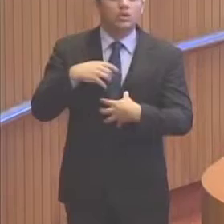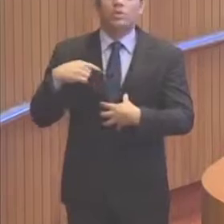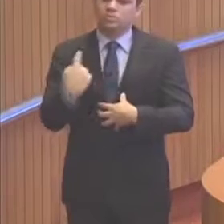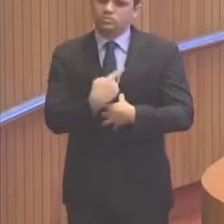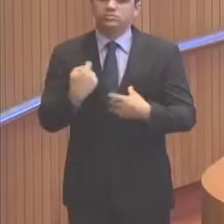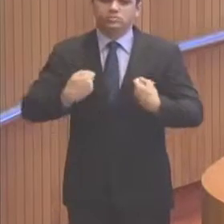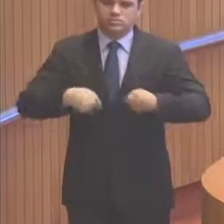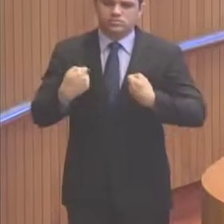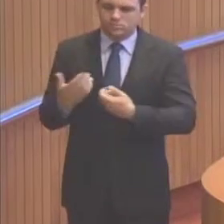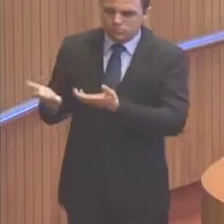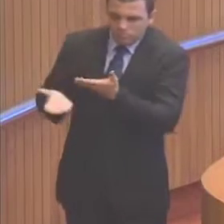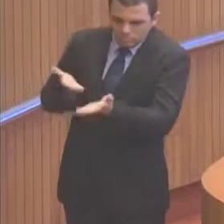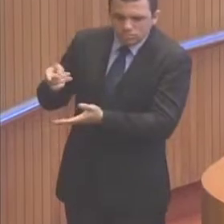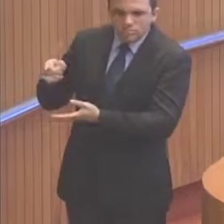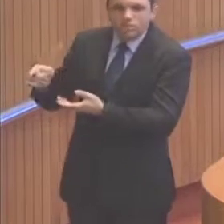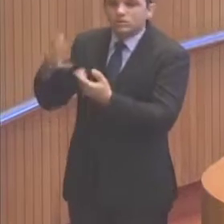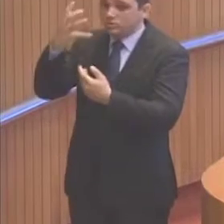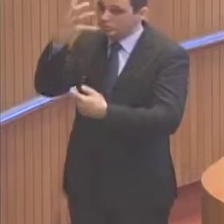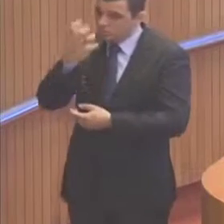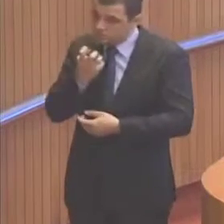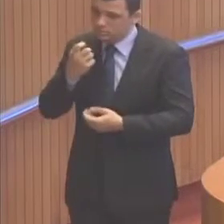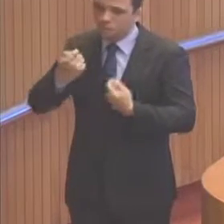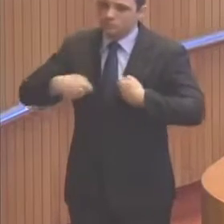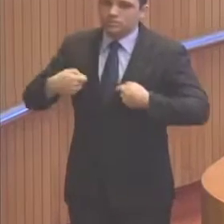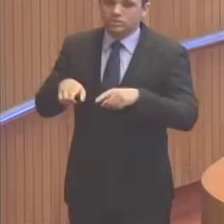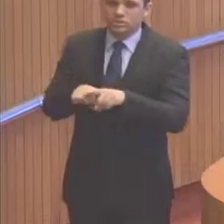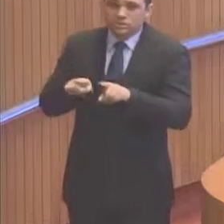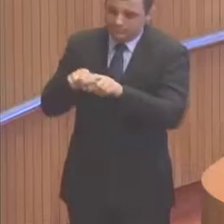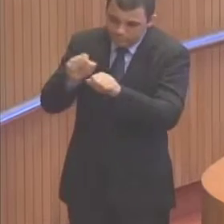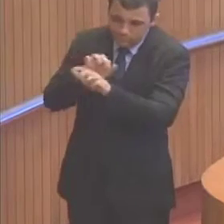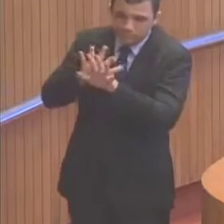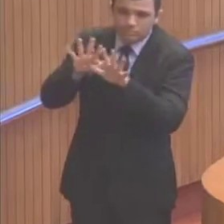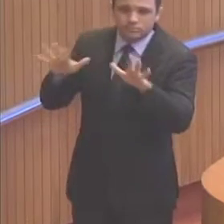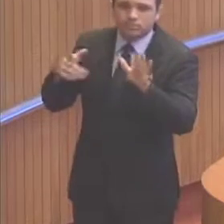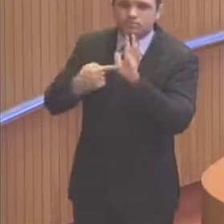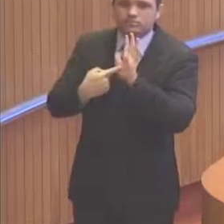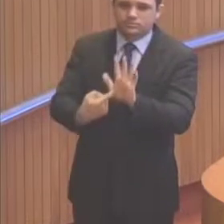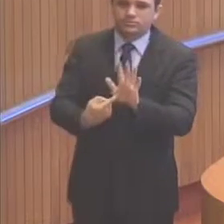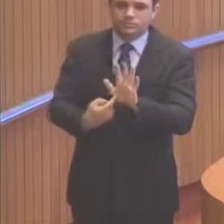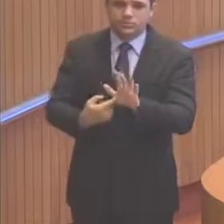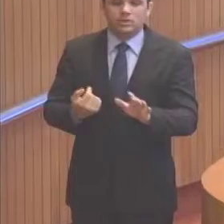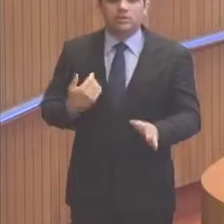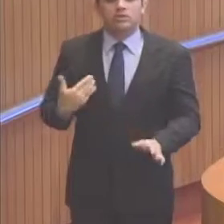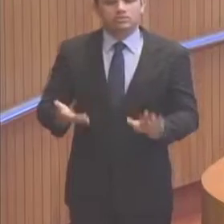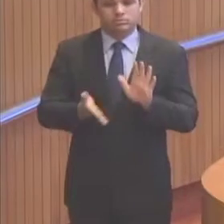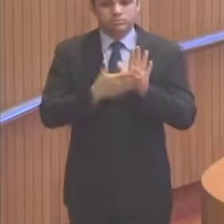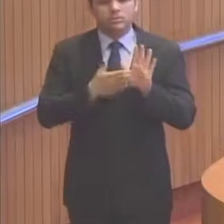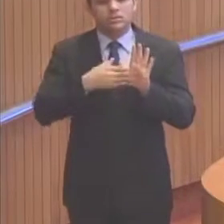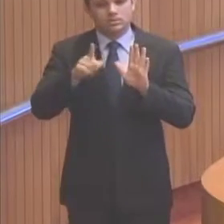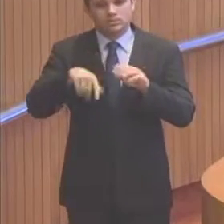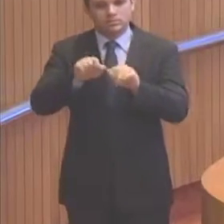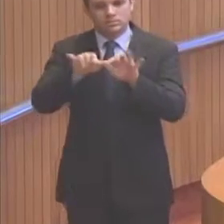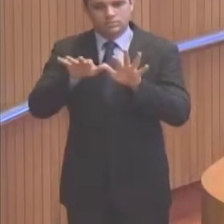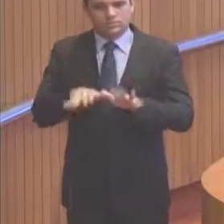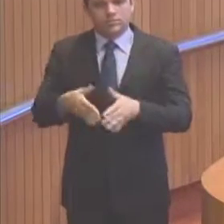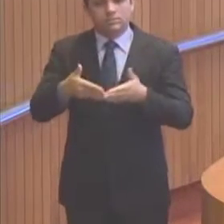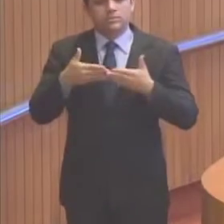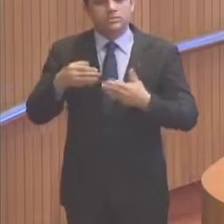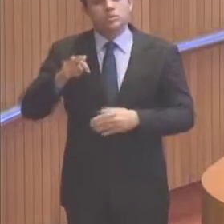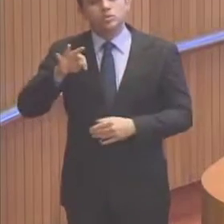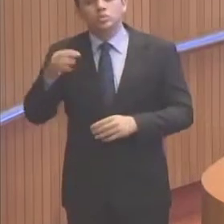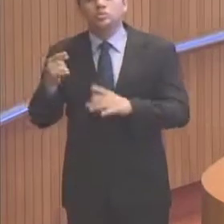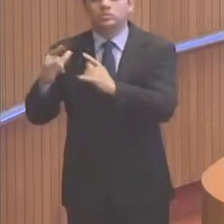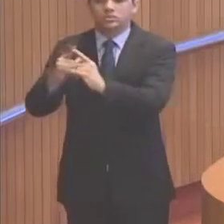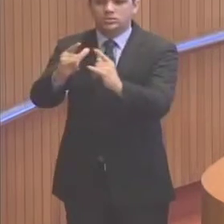com muita seriedade e, sobretudo, com muita transparência. Proponho à audiência, espero que todas as